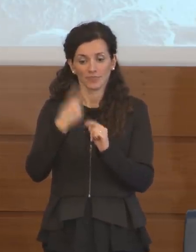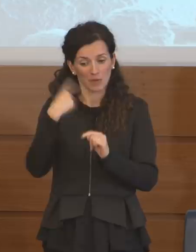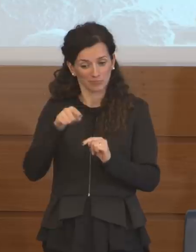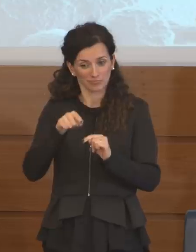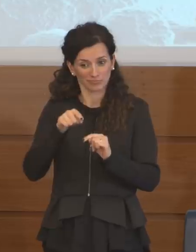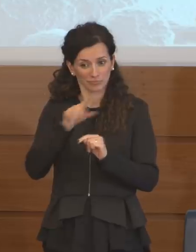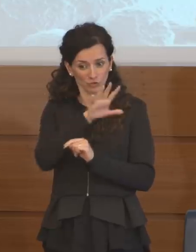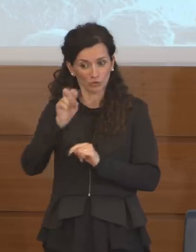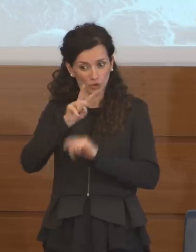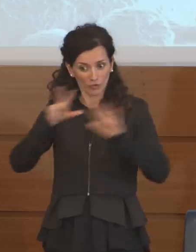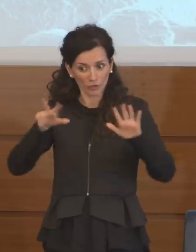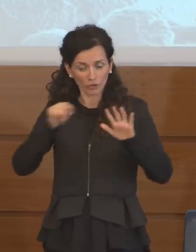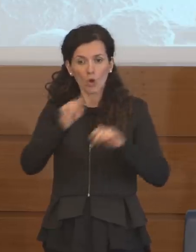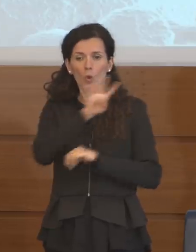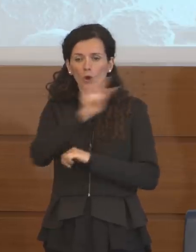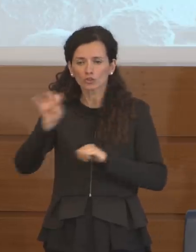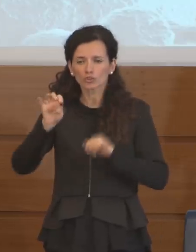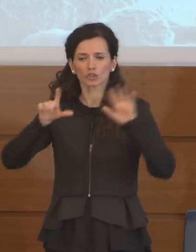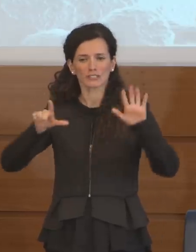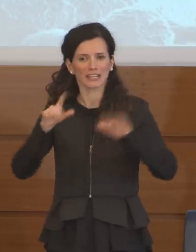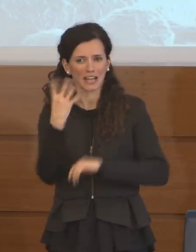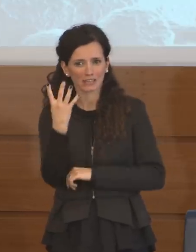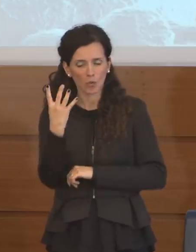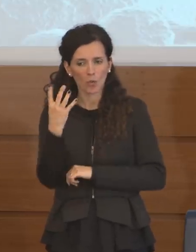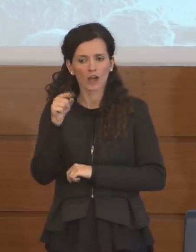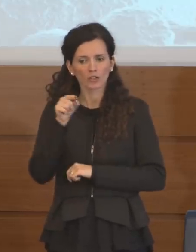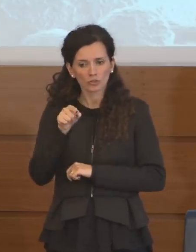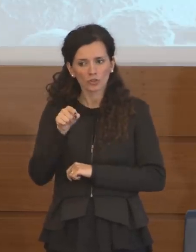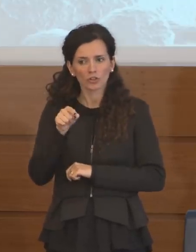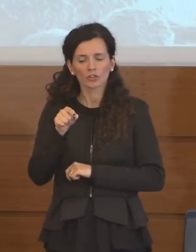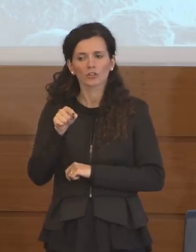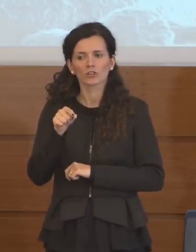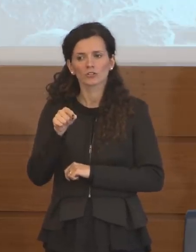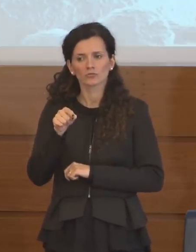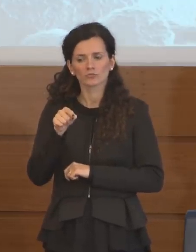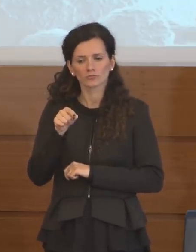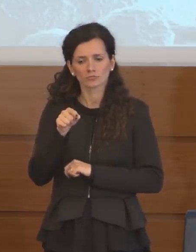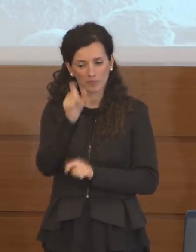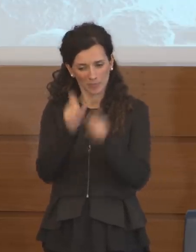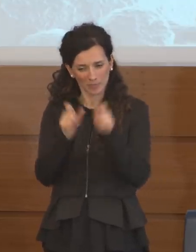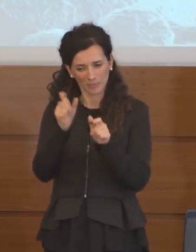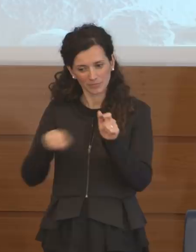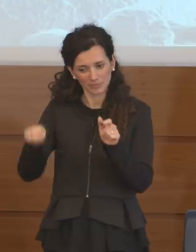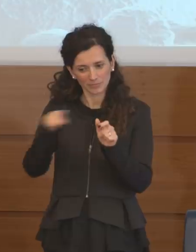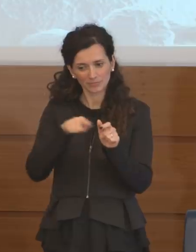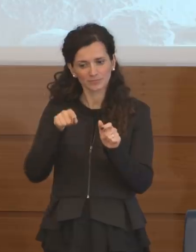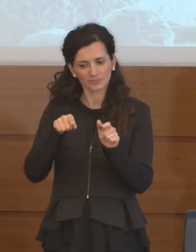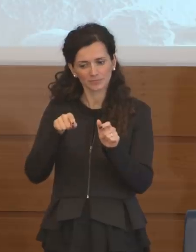474 sono in